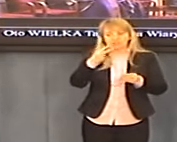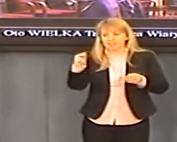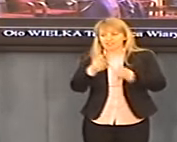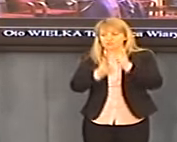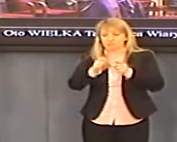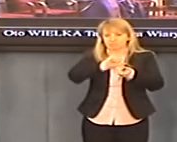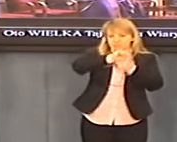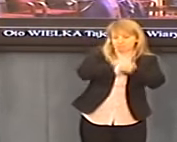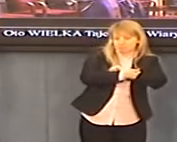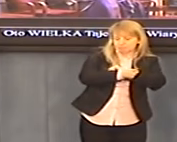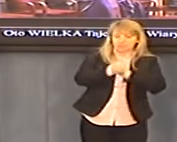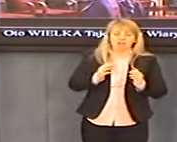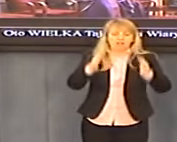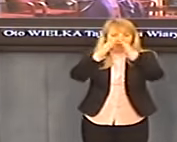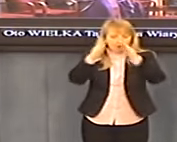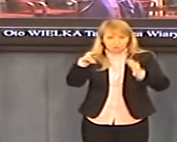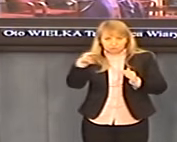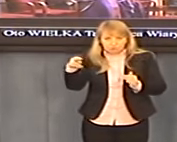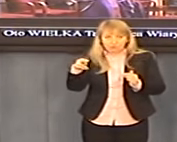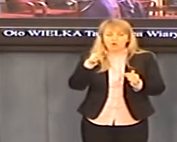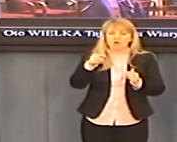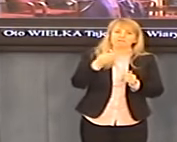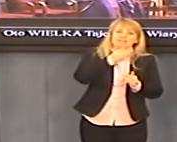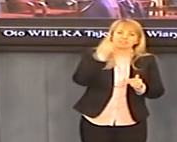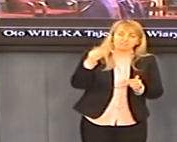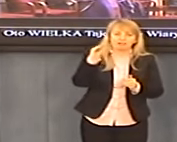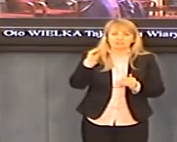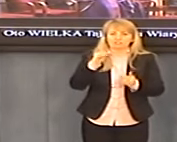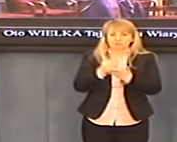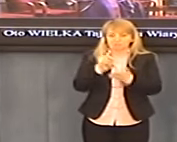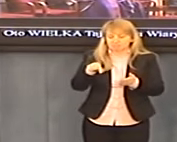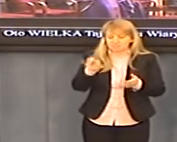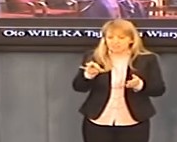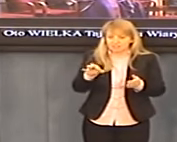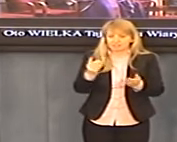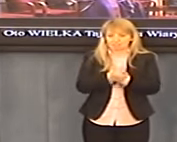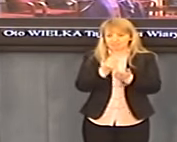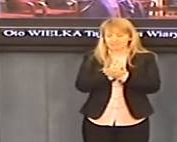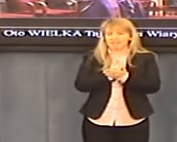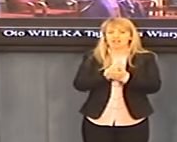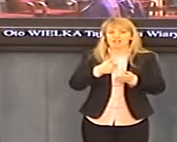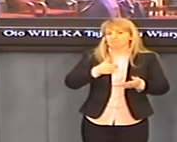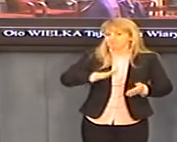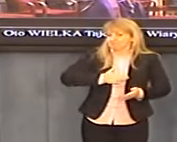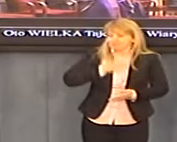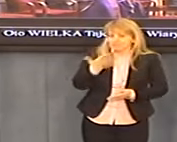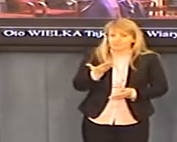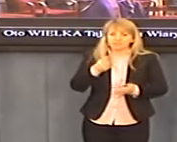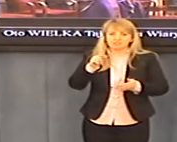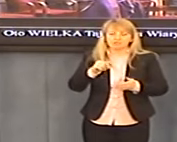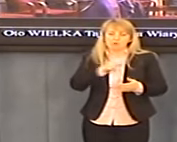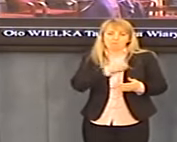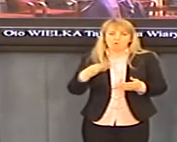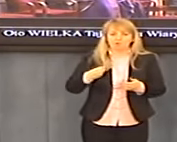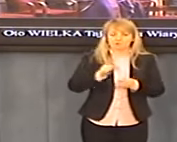Kościele, póki nie ma własności, dziwi nas bardzo to zadęcie polskich władz